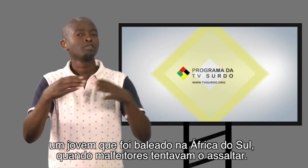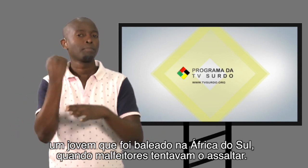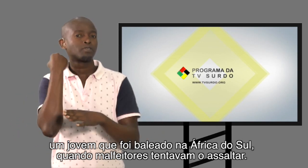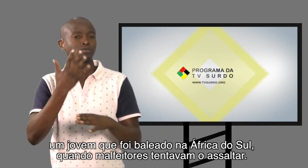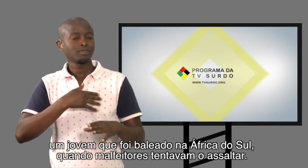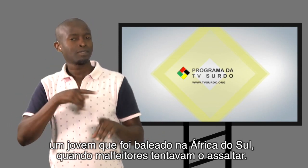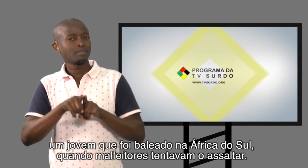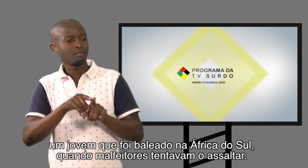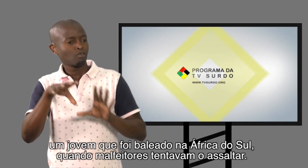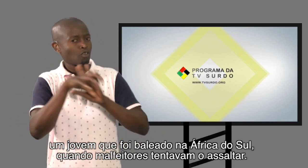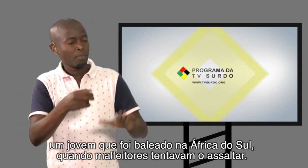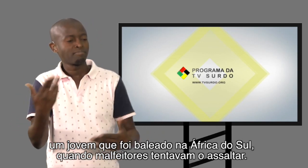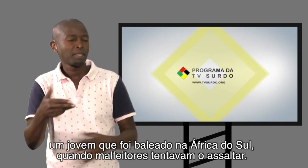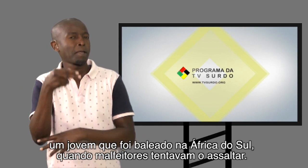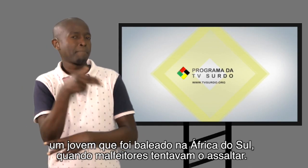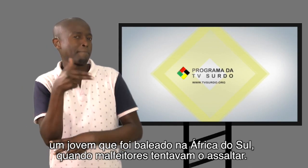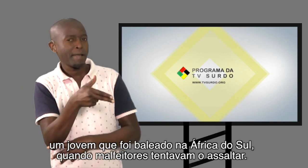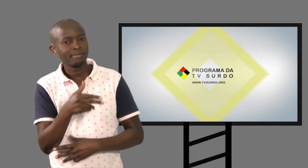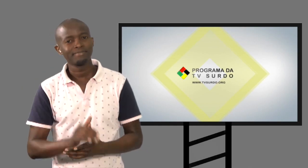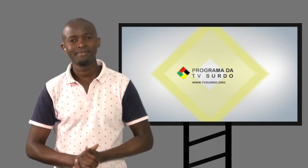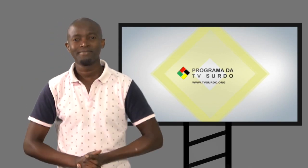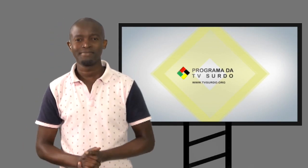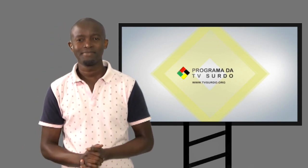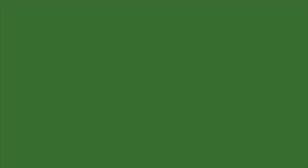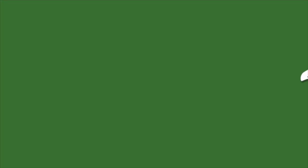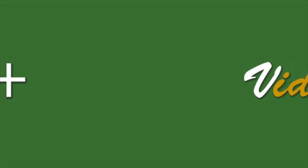Sul quando malfeitores tentavam o assaltar